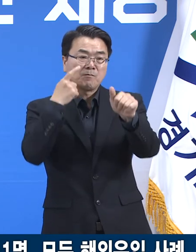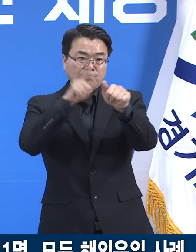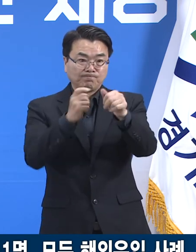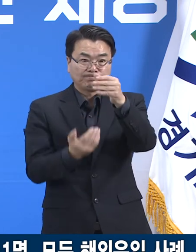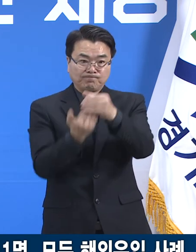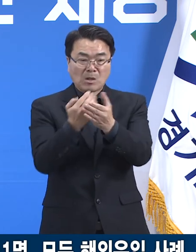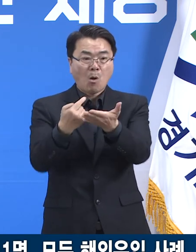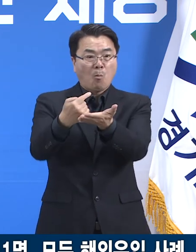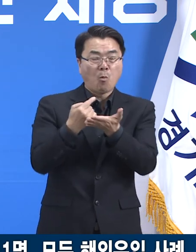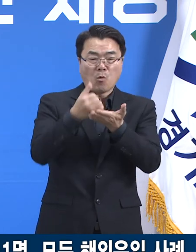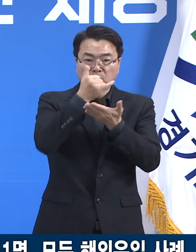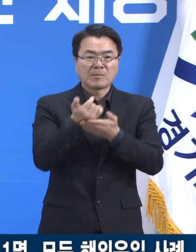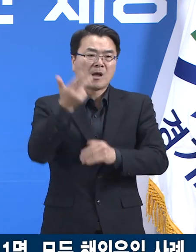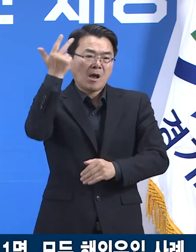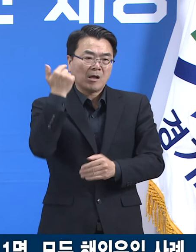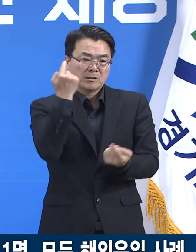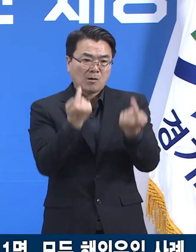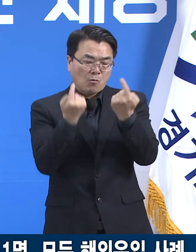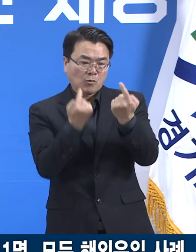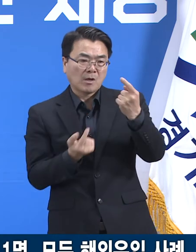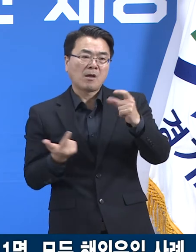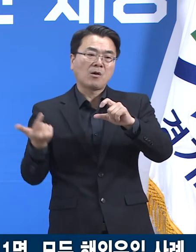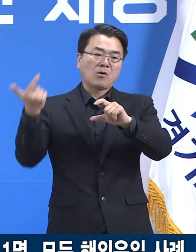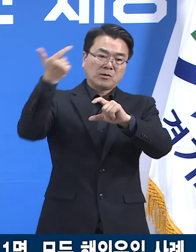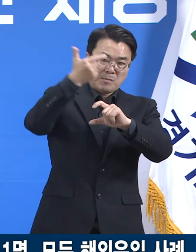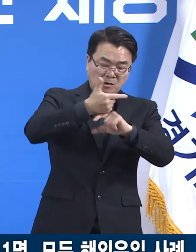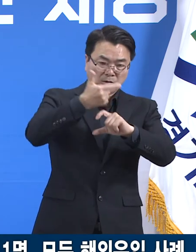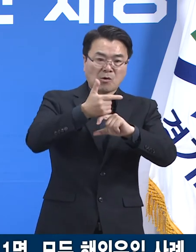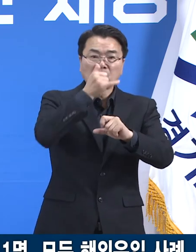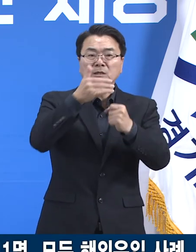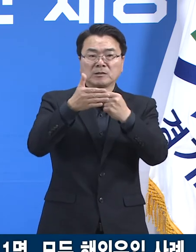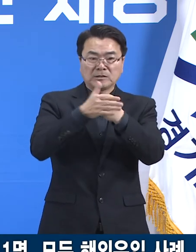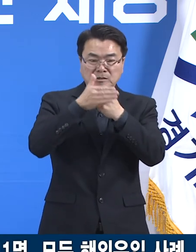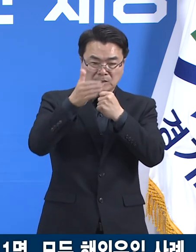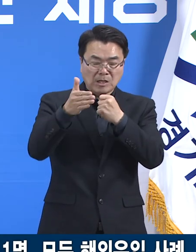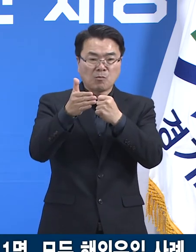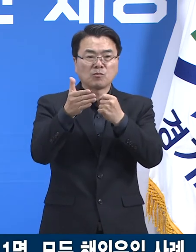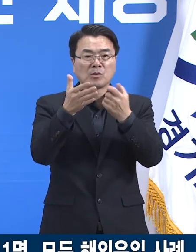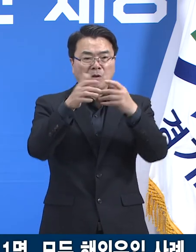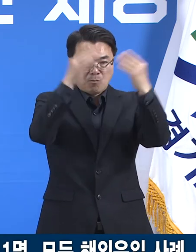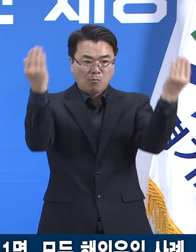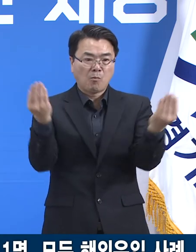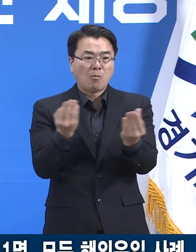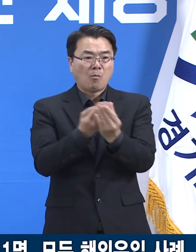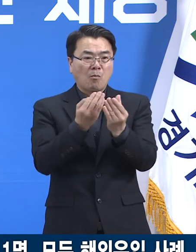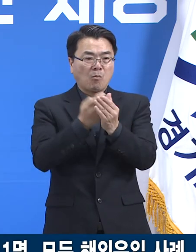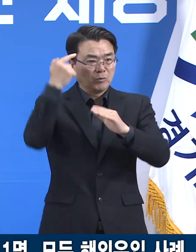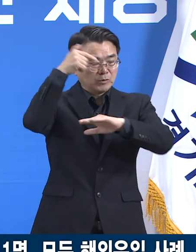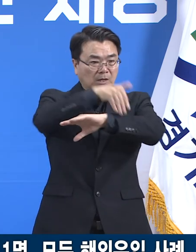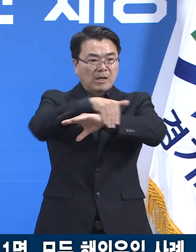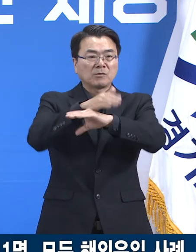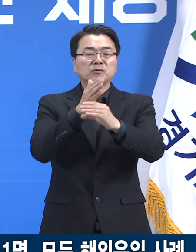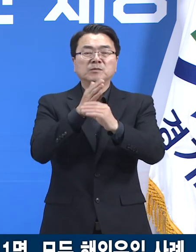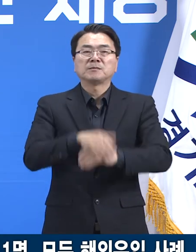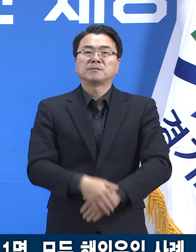지난 한 주 사이에 6명이 추가적으로 변이 확정을 받았으며, 모두 해외 유입 사례입니다.